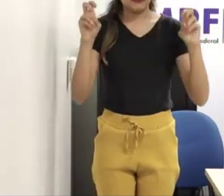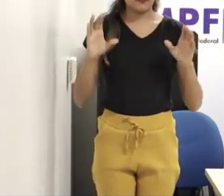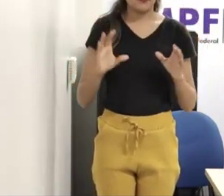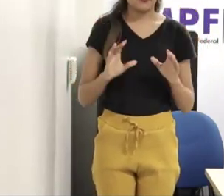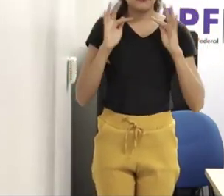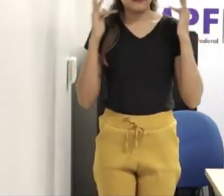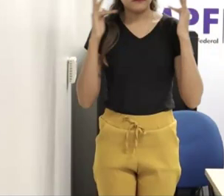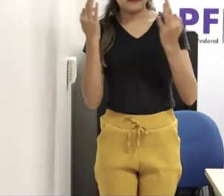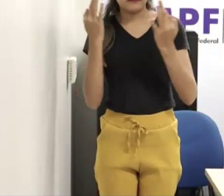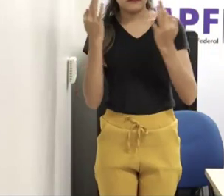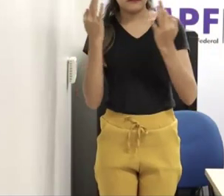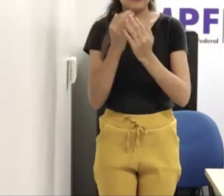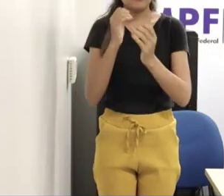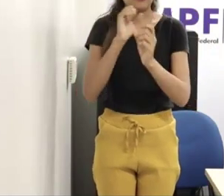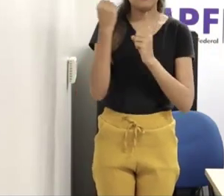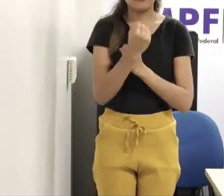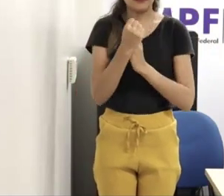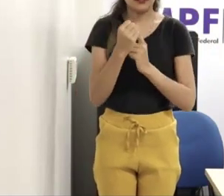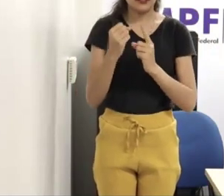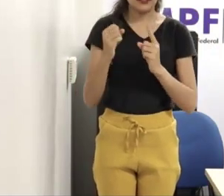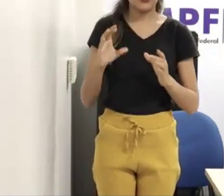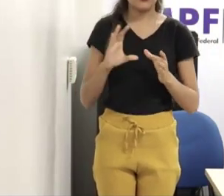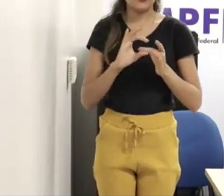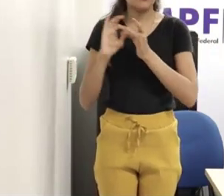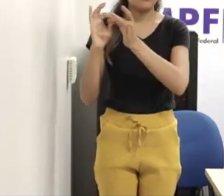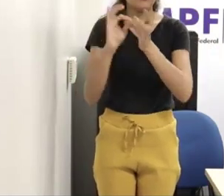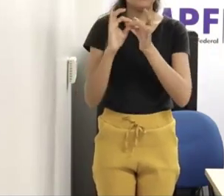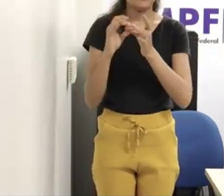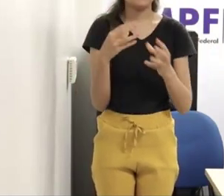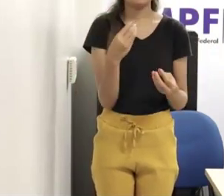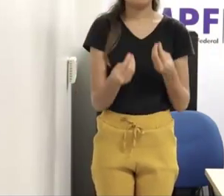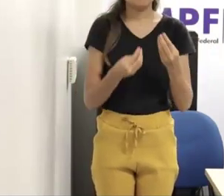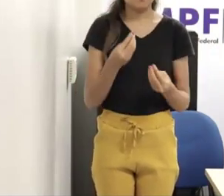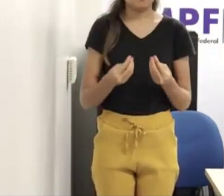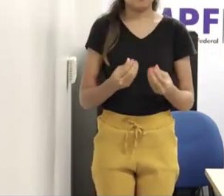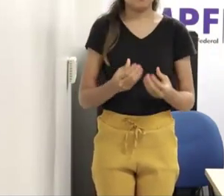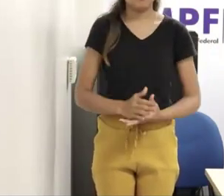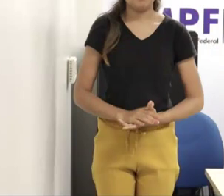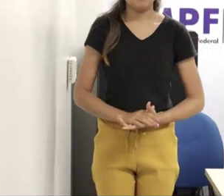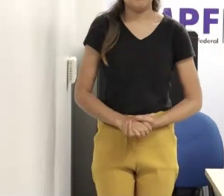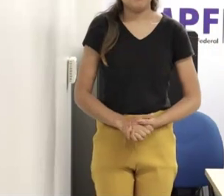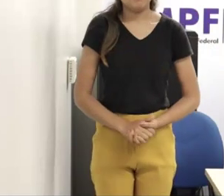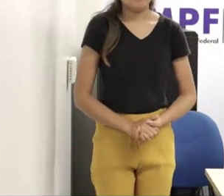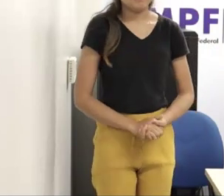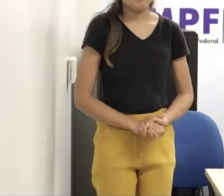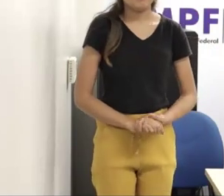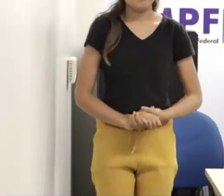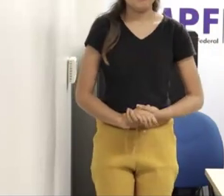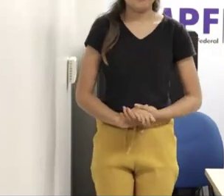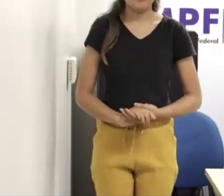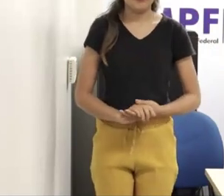Boas práticas de integração e colaboração. O nosso palestrante é o doutor Heitor Caldas,